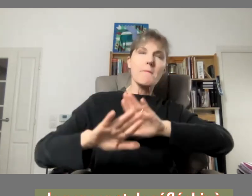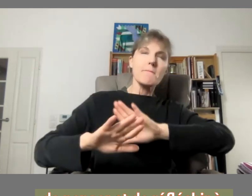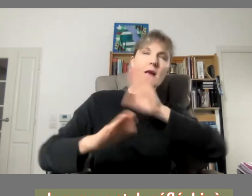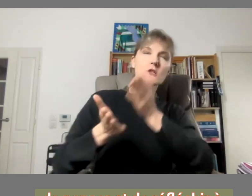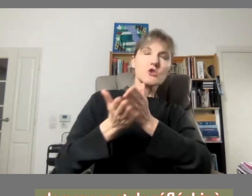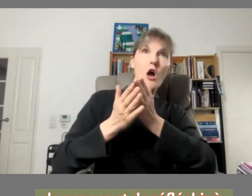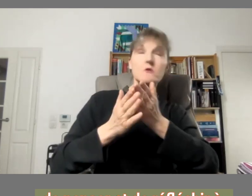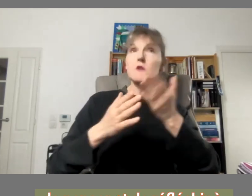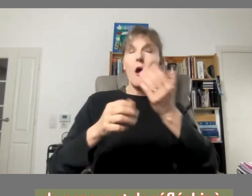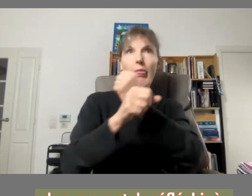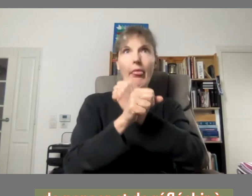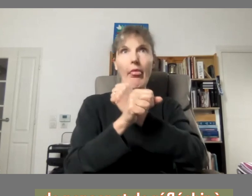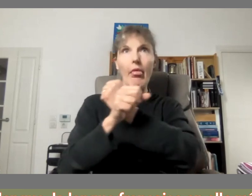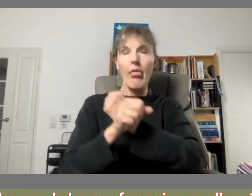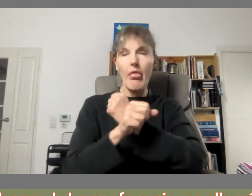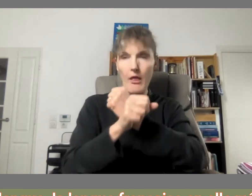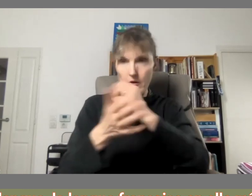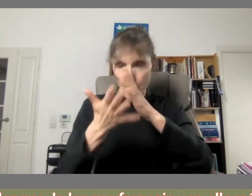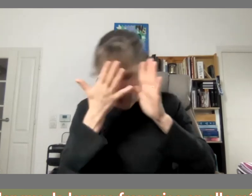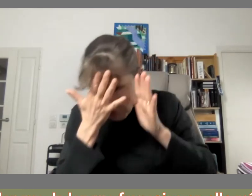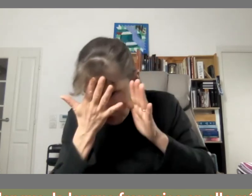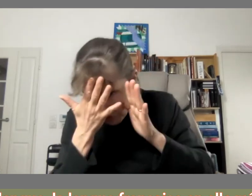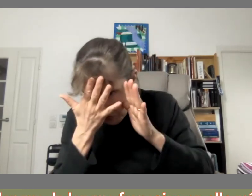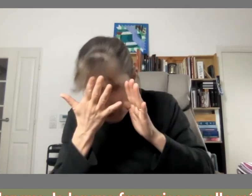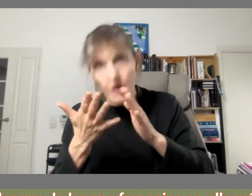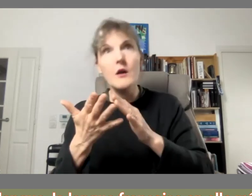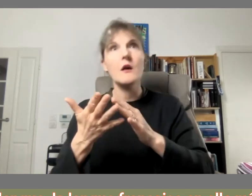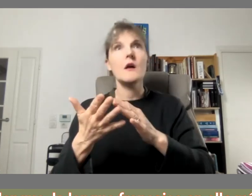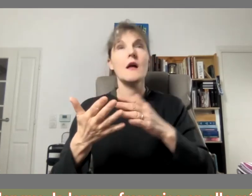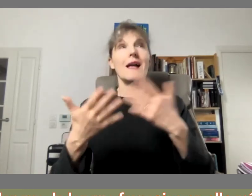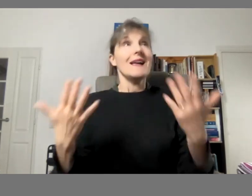la langue en la langue française en elle même